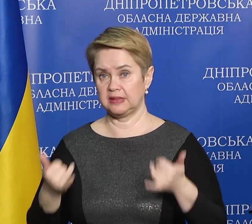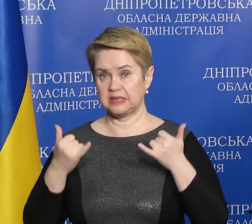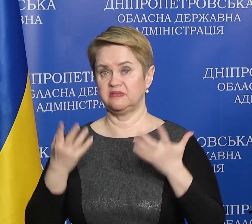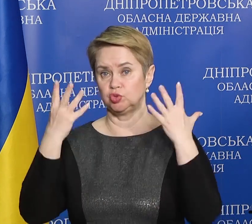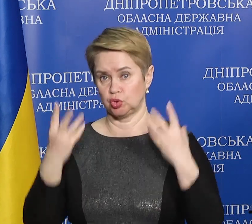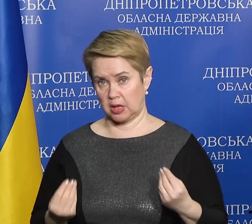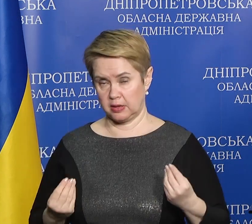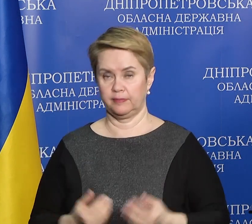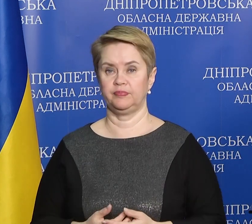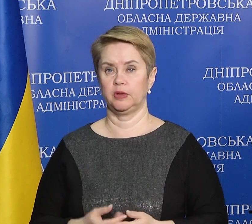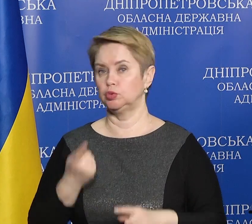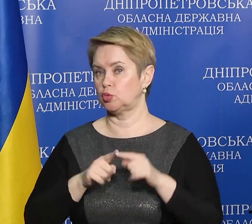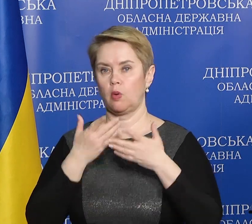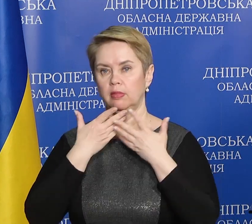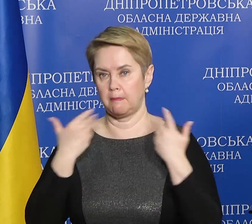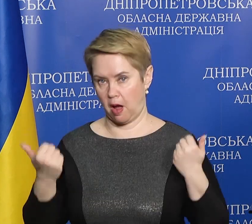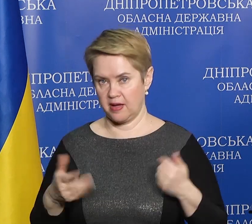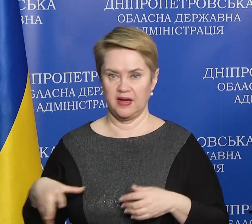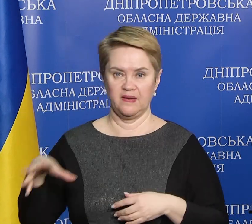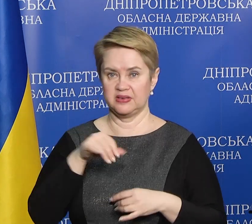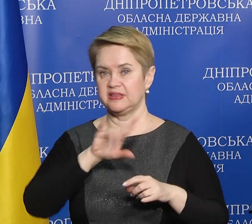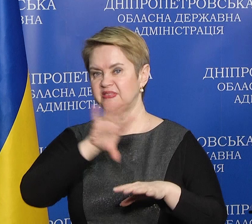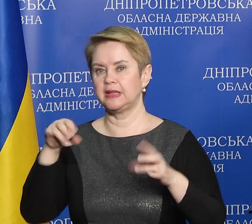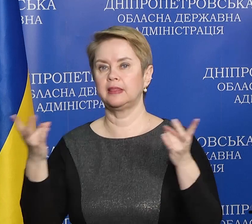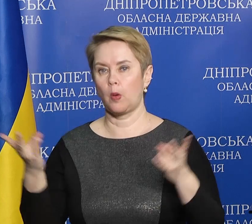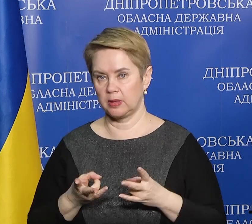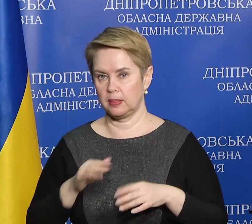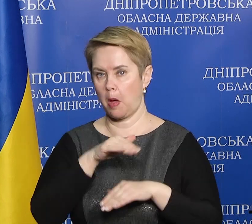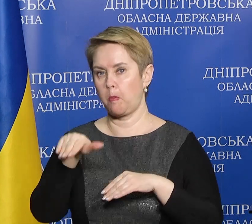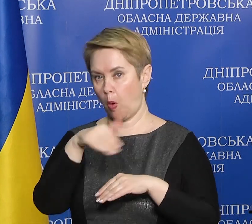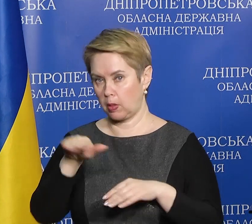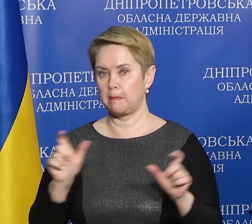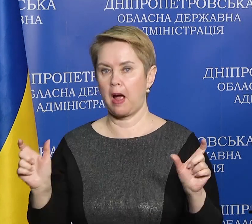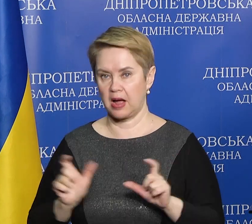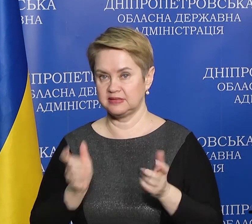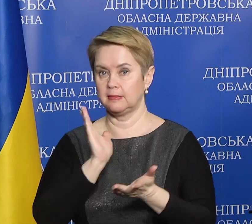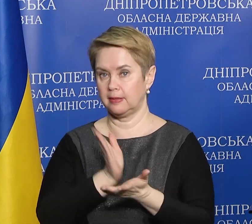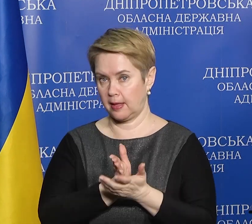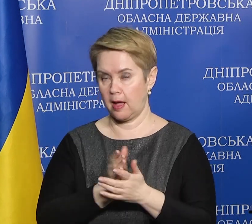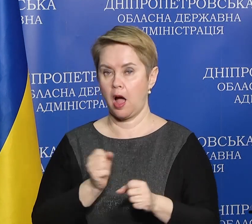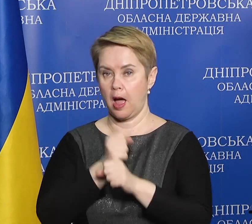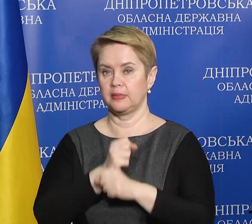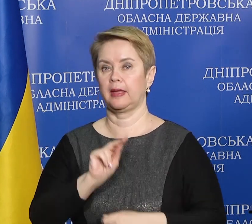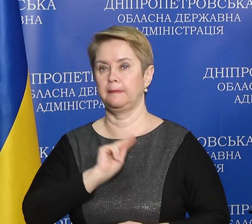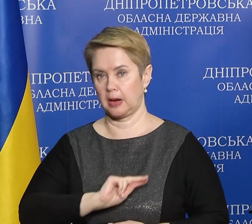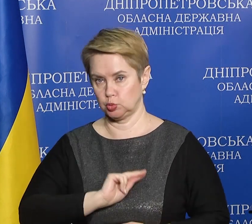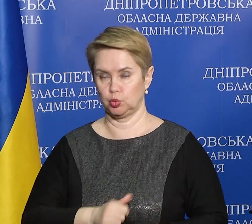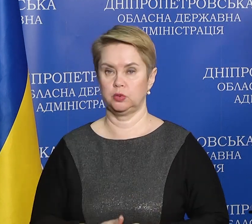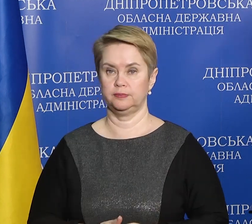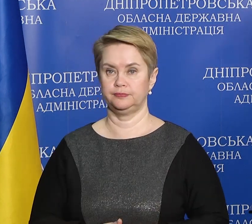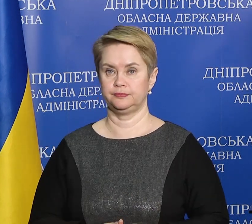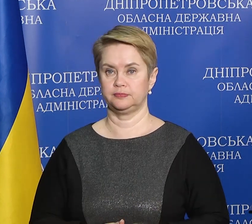сьогоднішній день цього немає. Все саме необхідне на полицях магазинів є. Аптеки працюють,